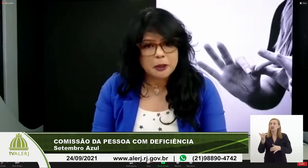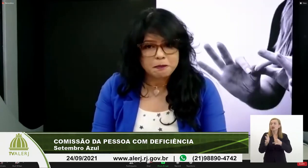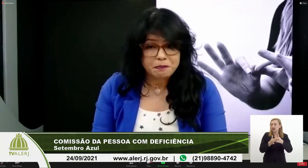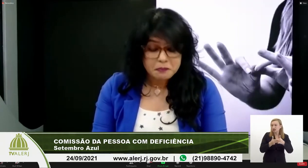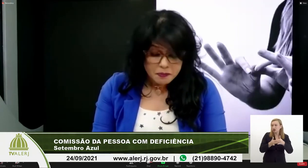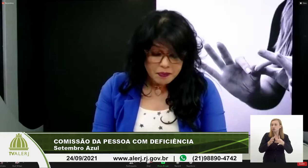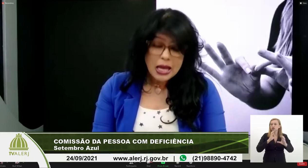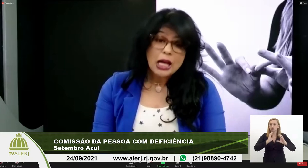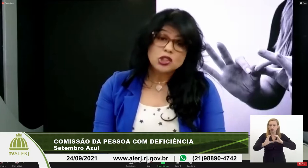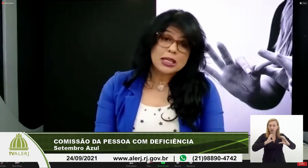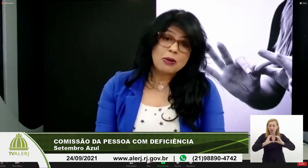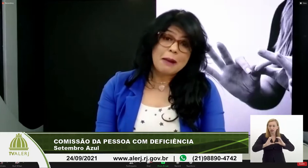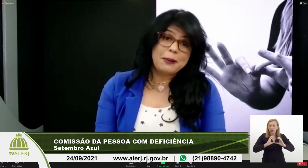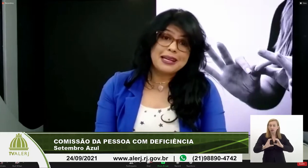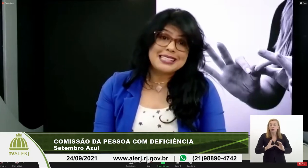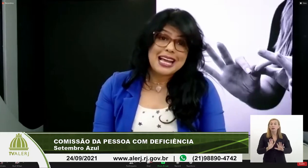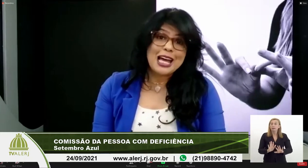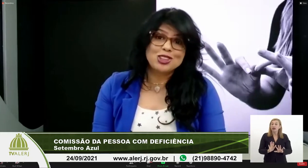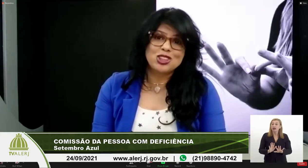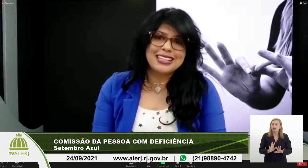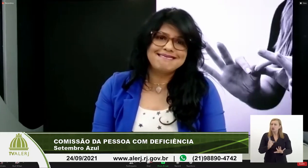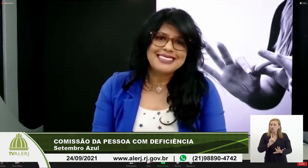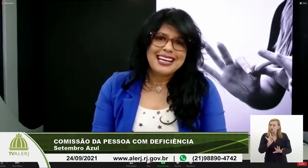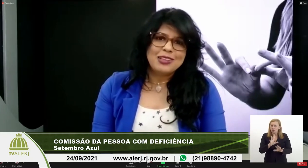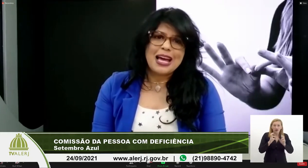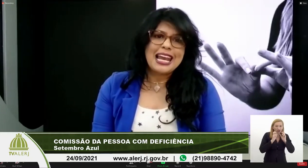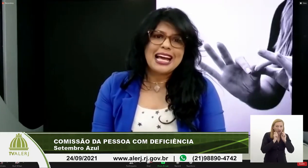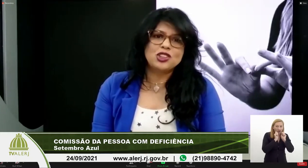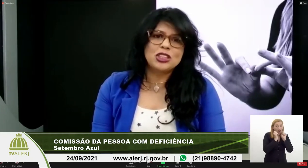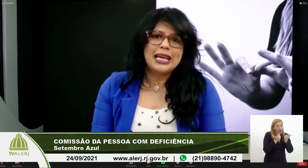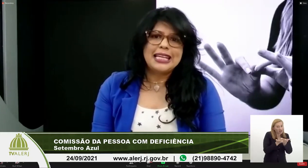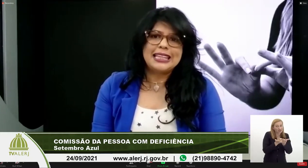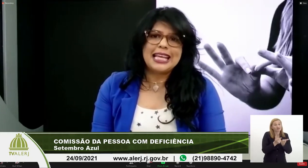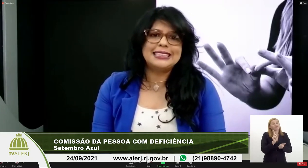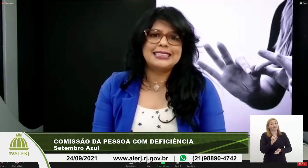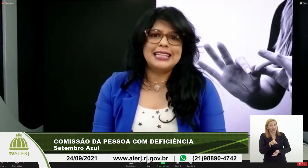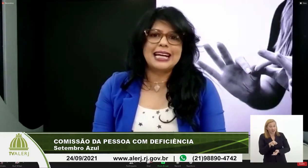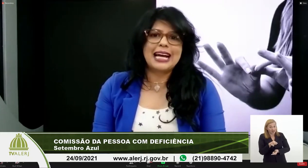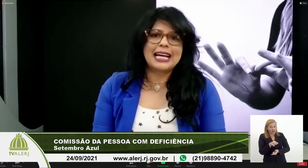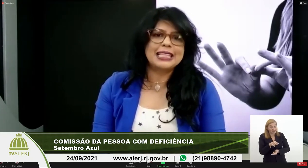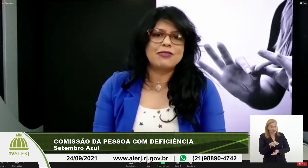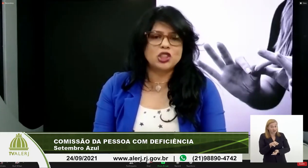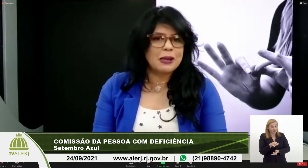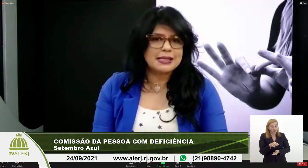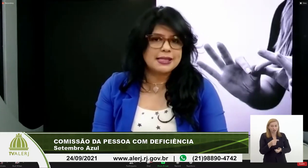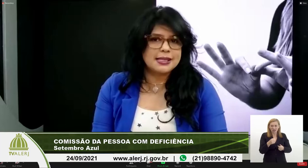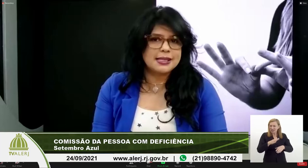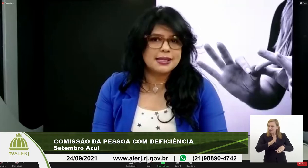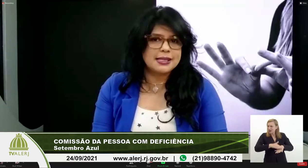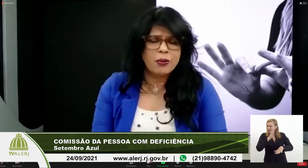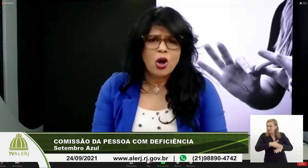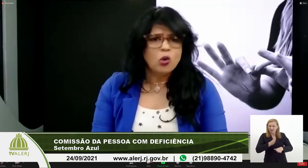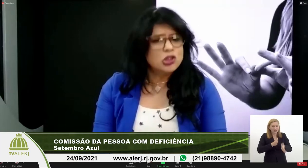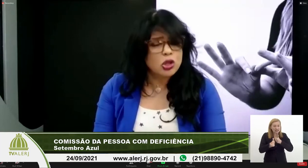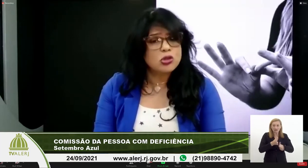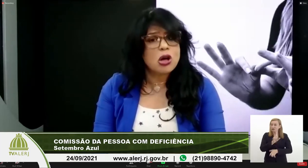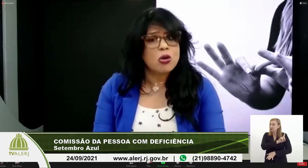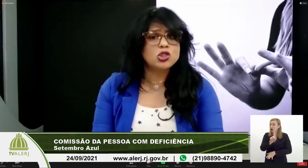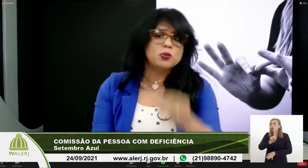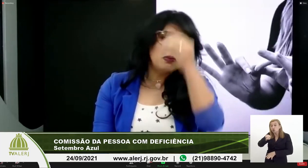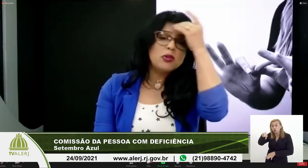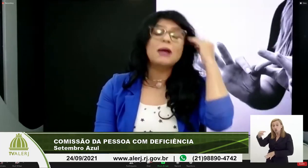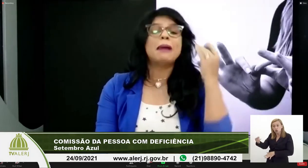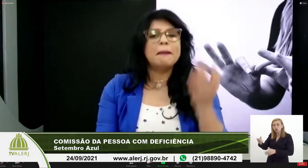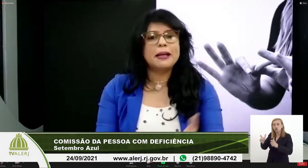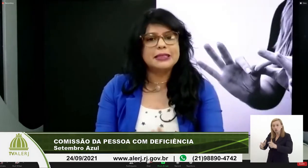comunicação. Só que não é apenas a LERJ, né? Não é a LERJ que tem que ser cada vez mais acessível, não. Os outros